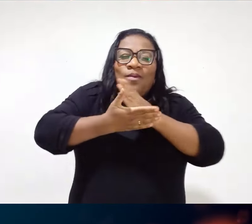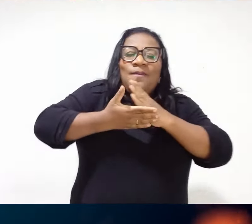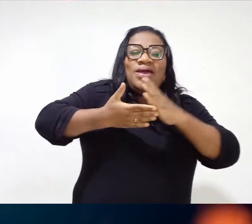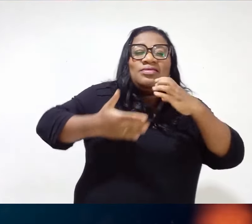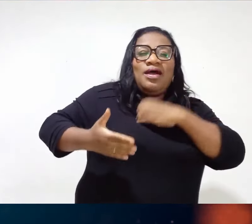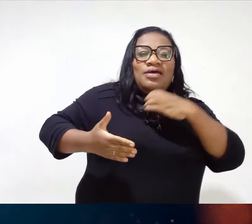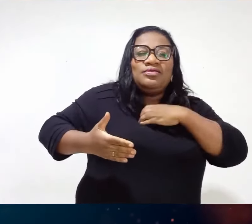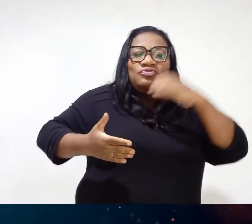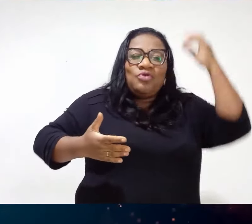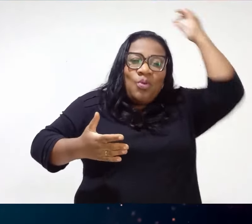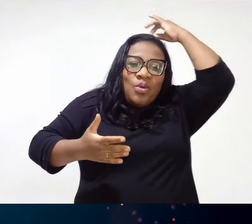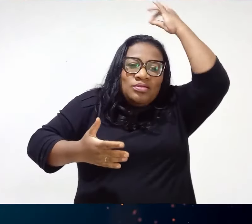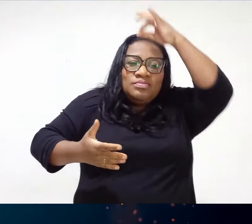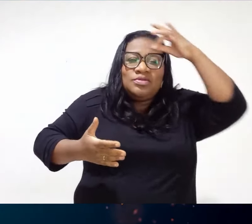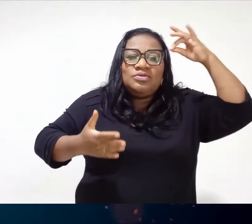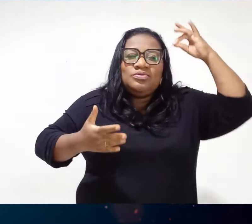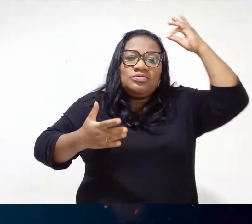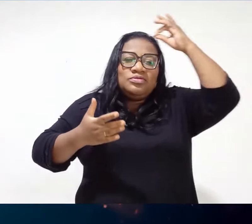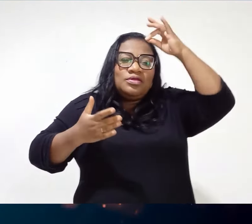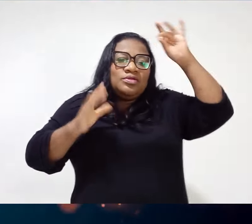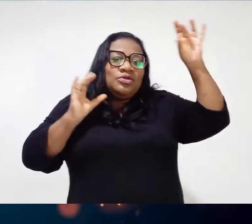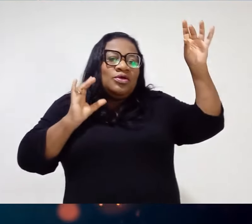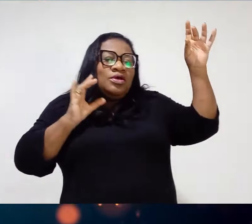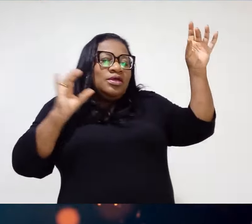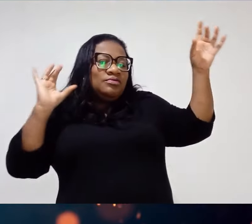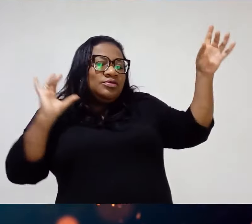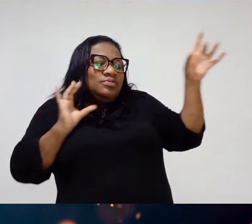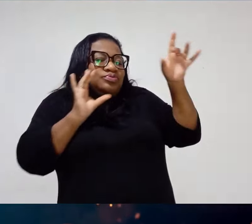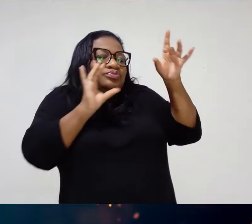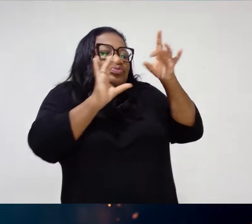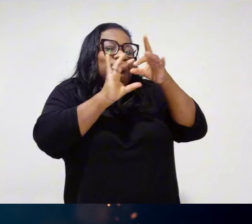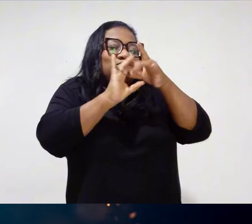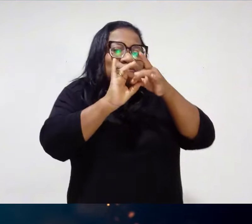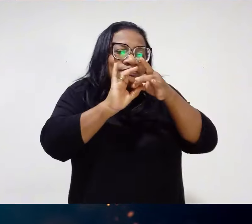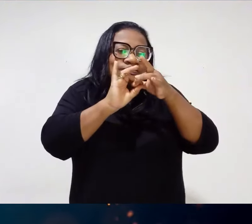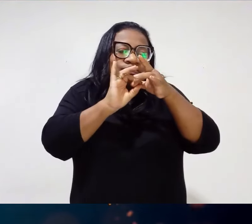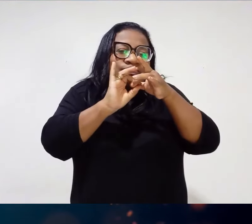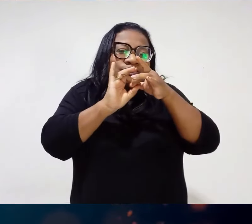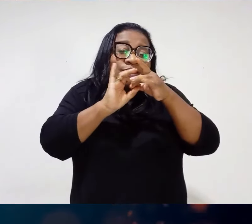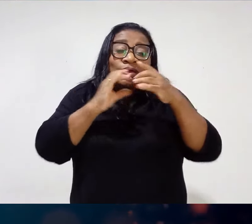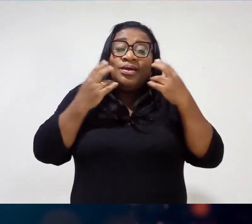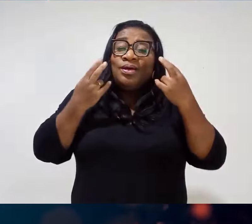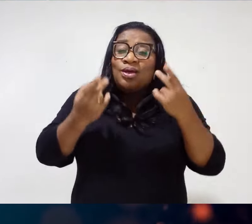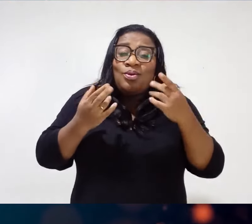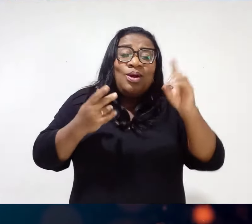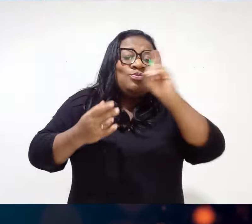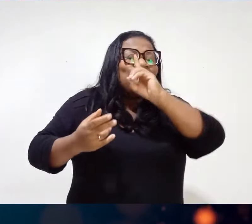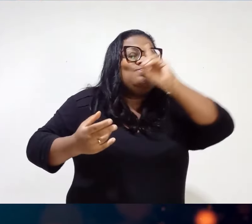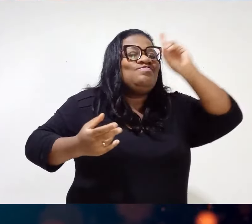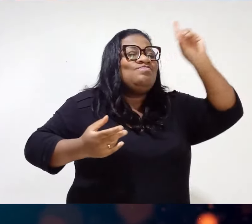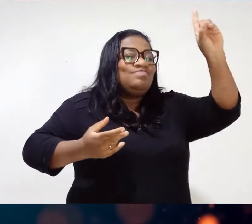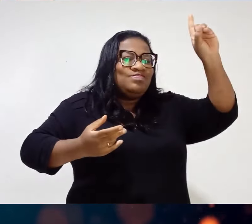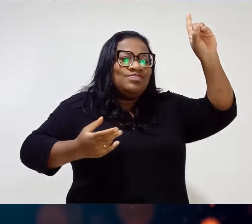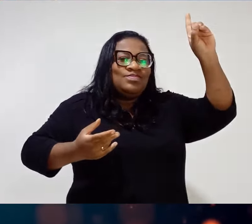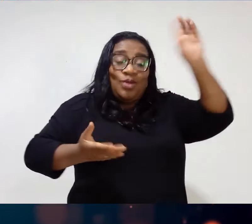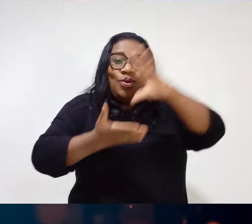Parece que isso te leva a falar com Deus Como você levantar a mão e apontar pro céu Levanta aí de novo